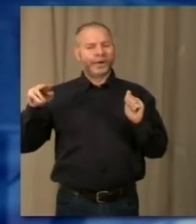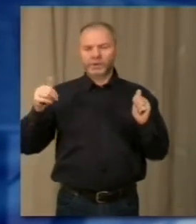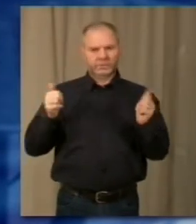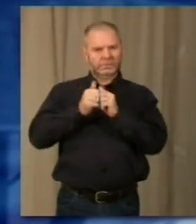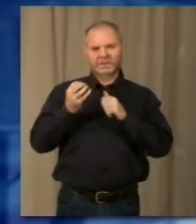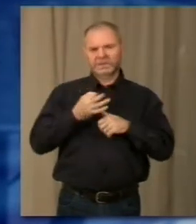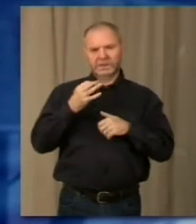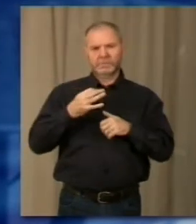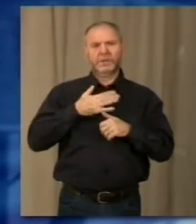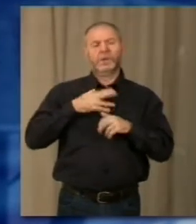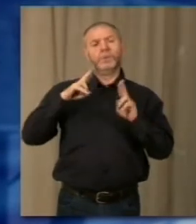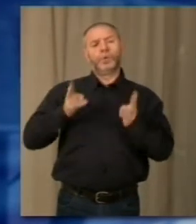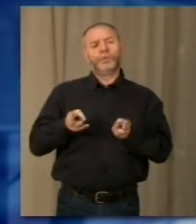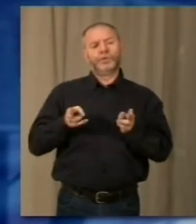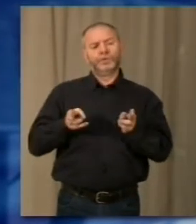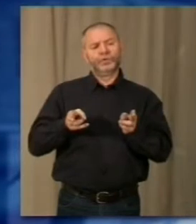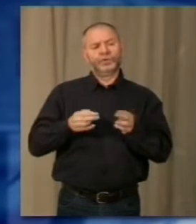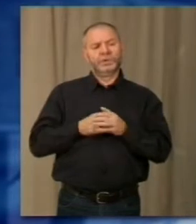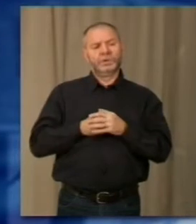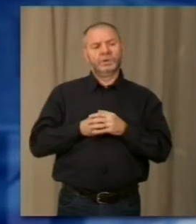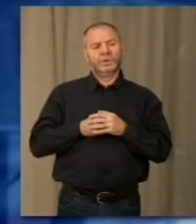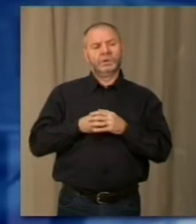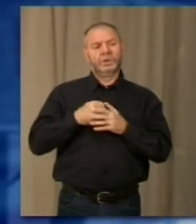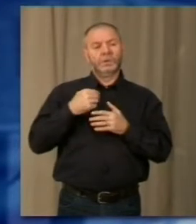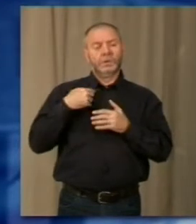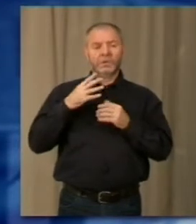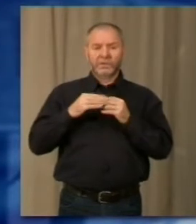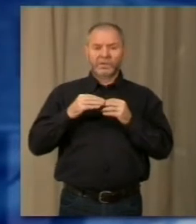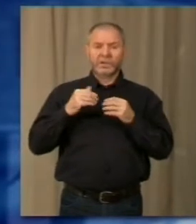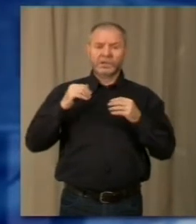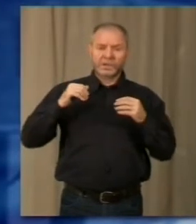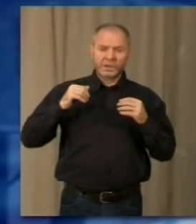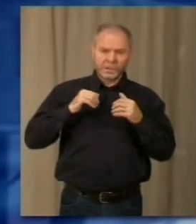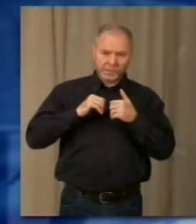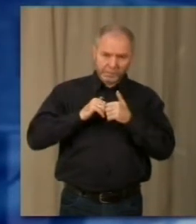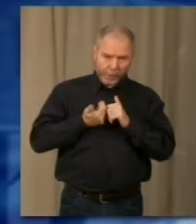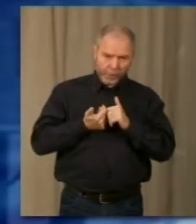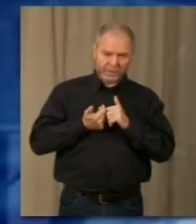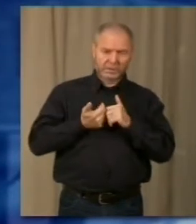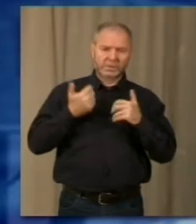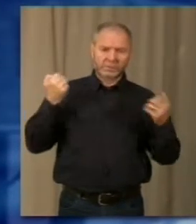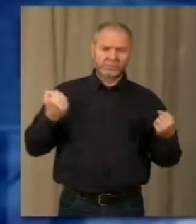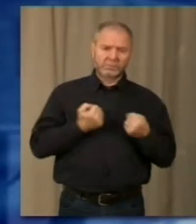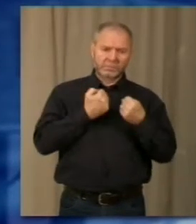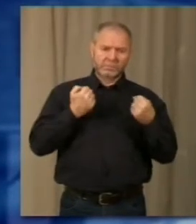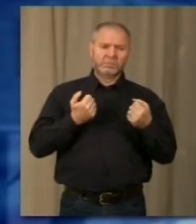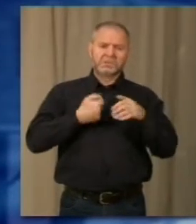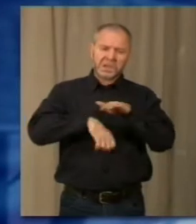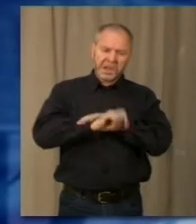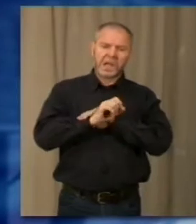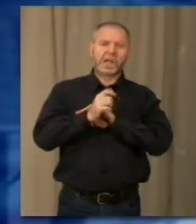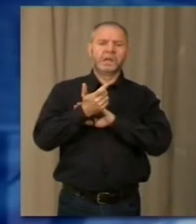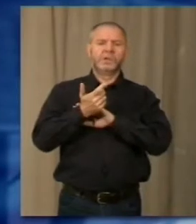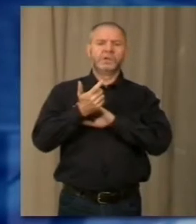nella nostra provincia durante l'anno facciamo molte attività sportive con le associazioni sportive, tra cui mettiamo anche il calcio, la